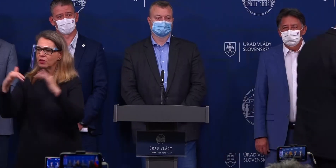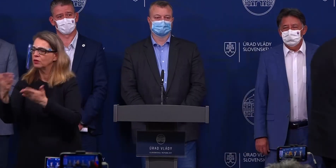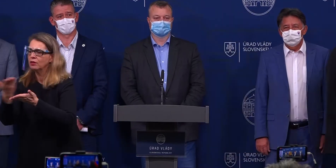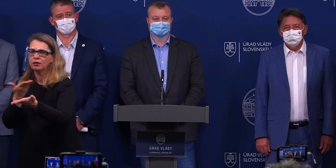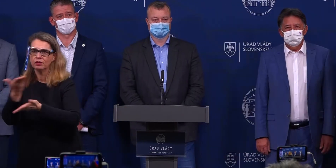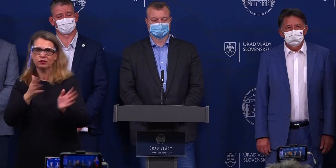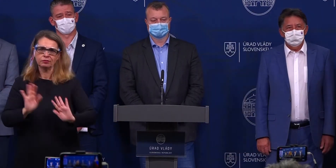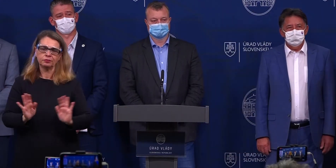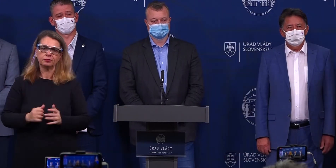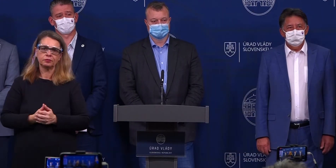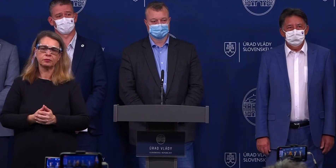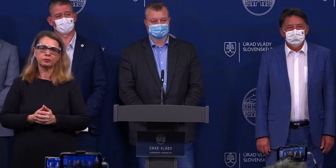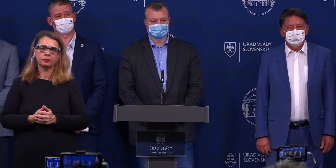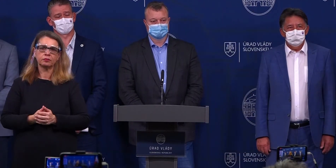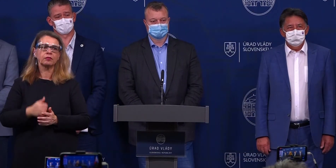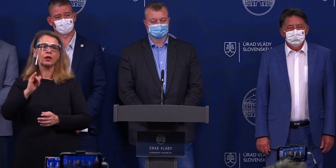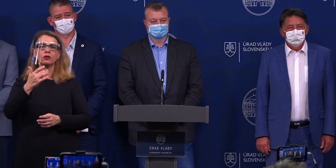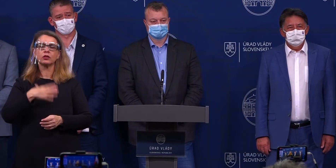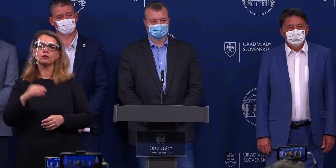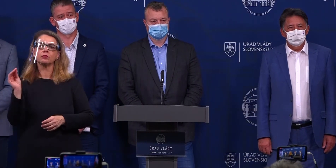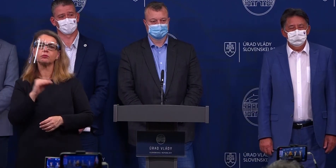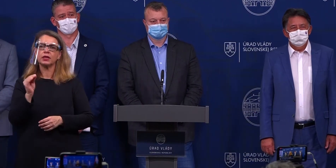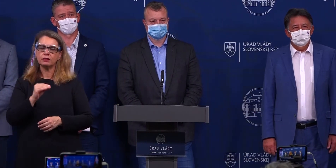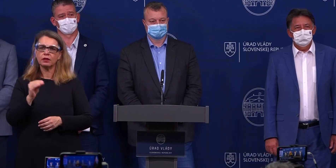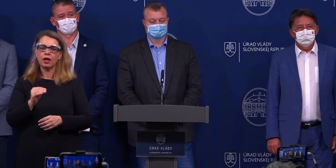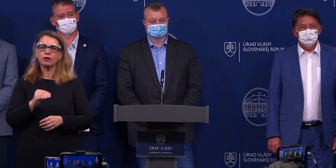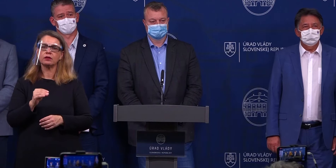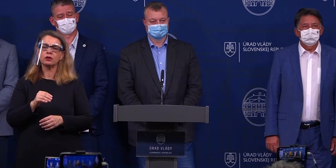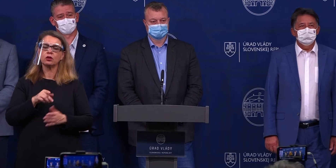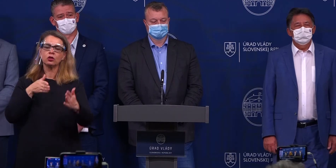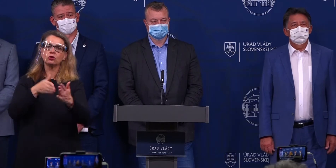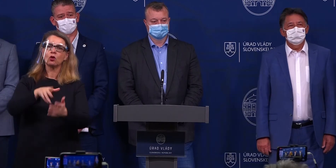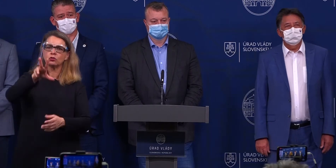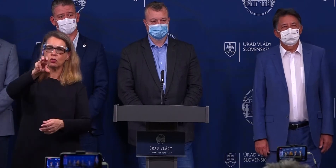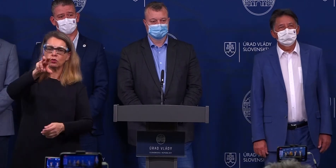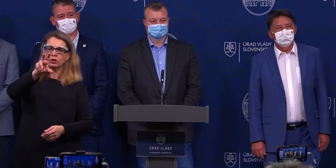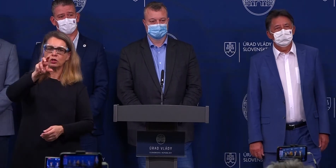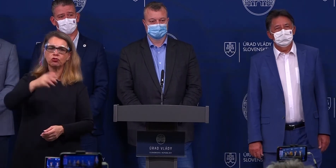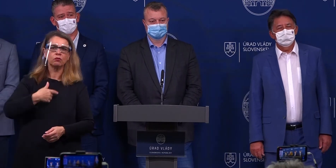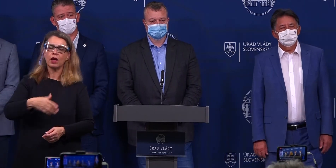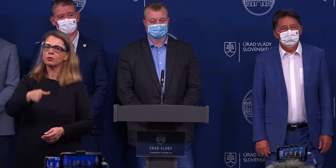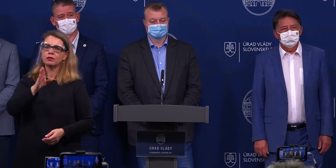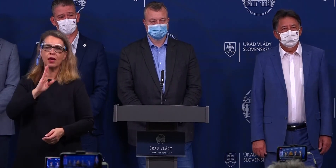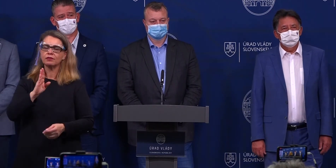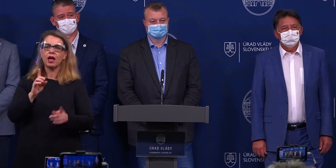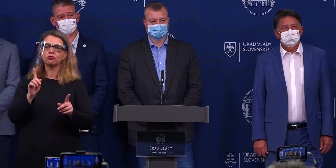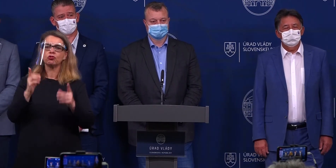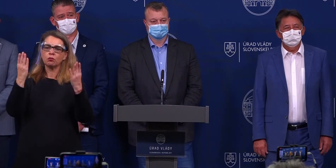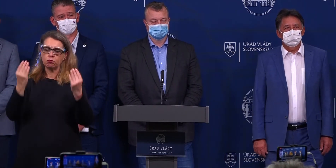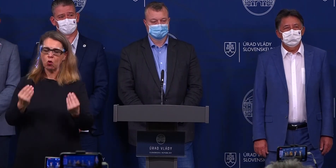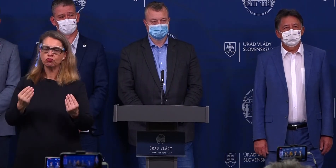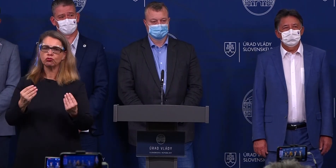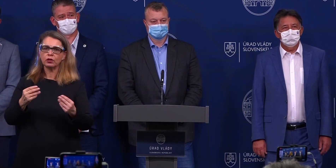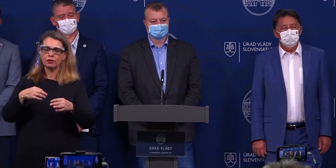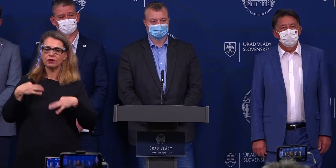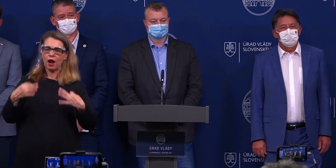Ešte by som sa chcela spýtať. Aj pán premiér naznačil, že do troch týždňov by nám nemuseli vystačiť kapacity zdravotníkov. Z toho vyplýva, že